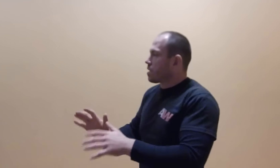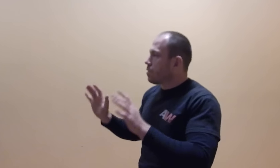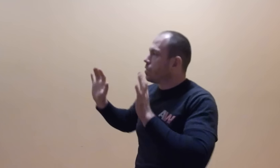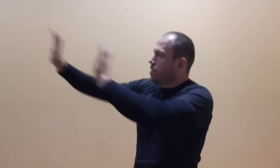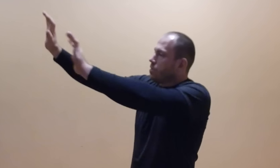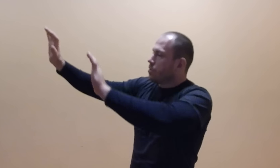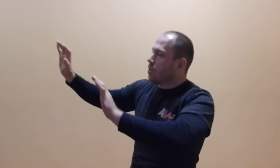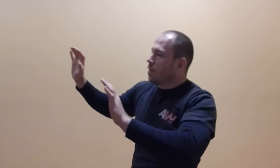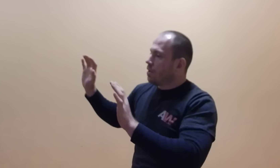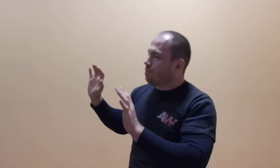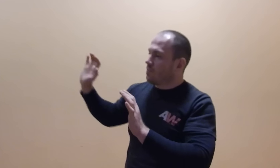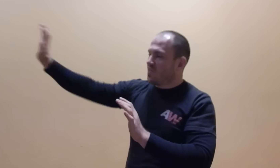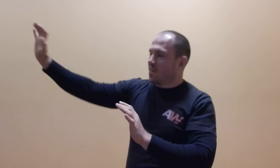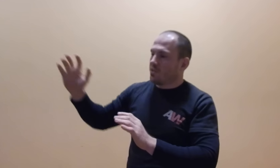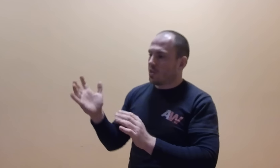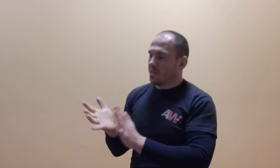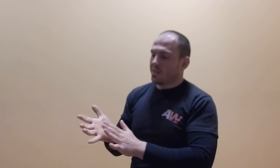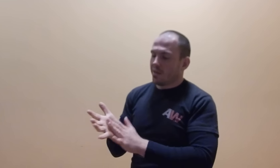atakuje i tylko wystawicie ręce,